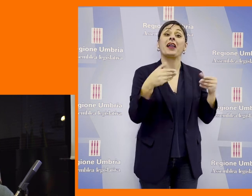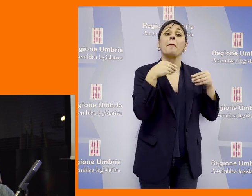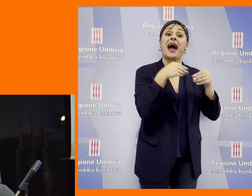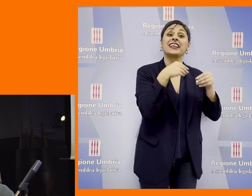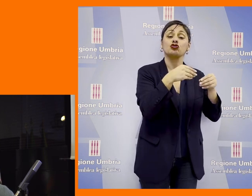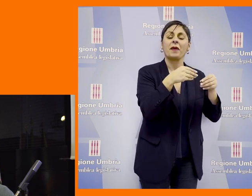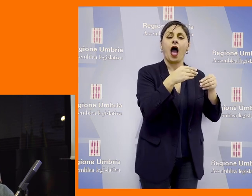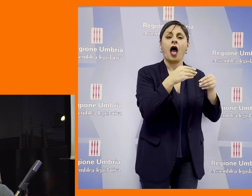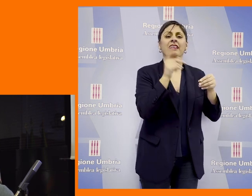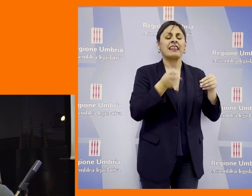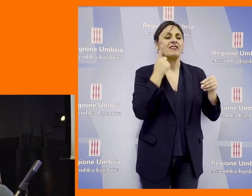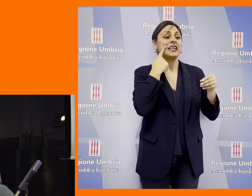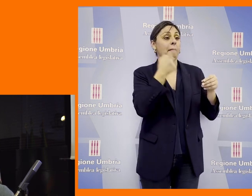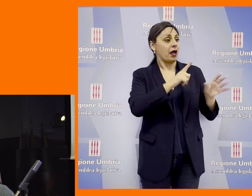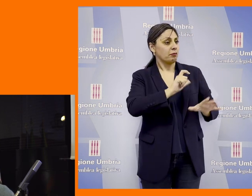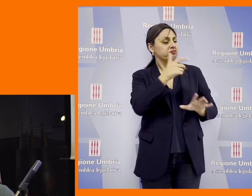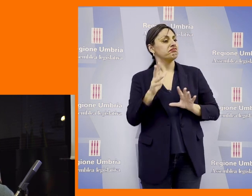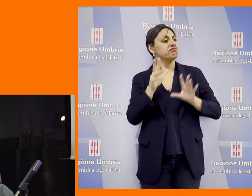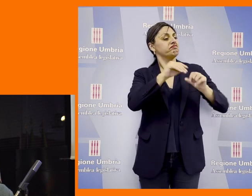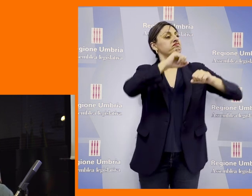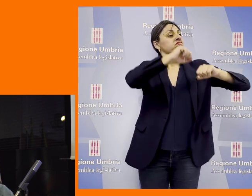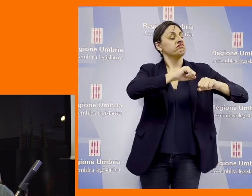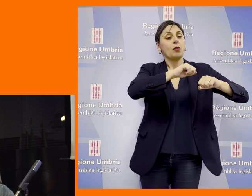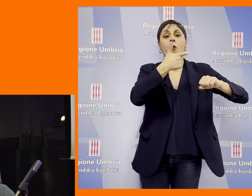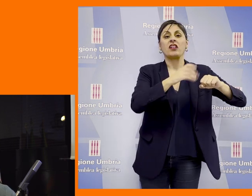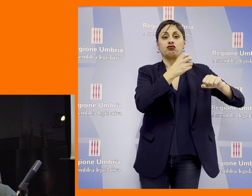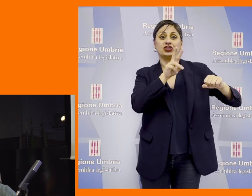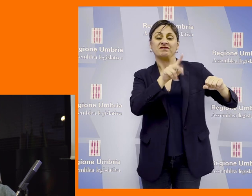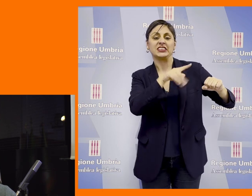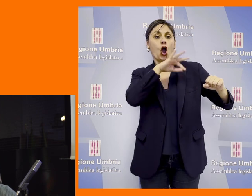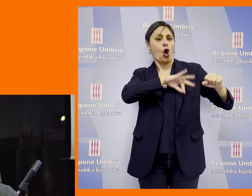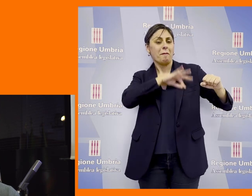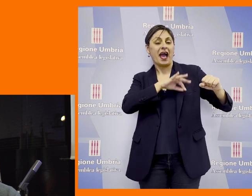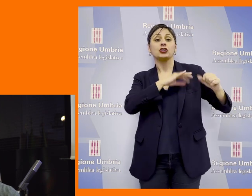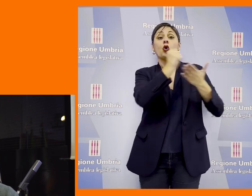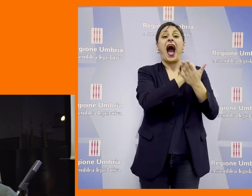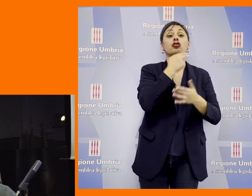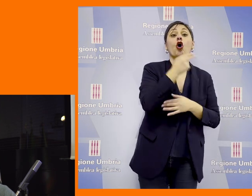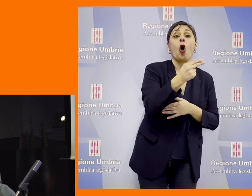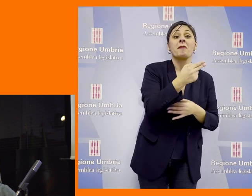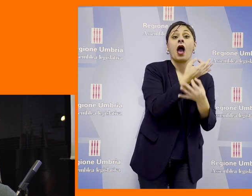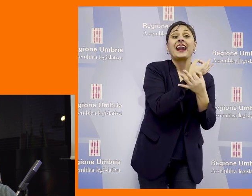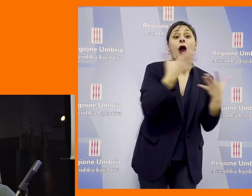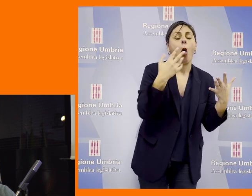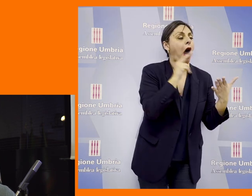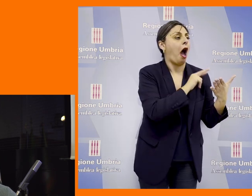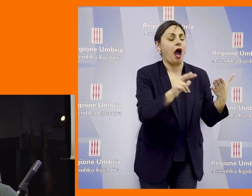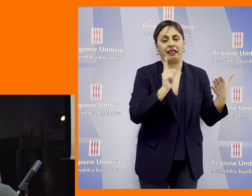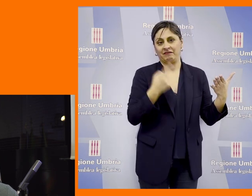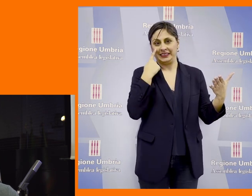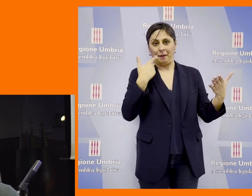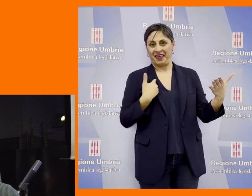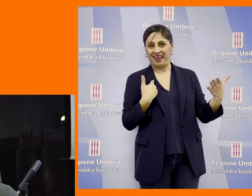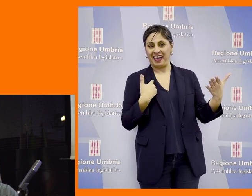pubbliche di tutti dovremmo sapere se il suo curriculum i suoi compensi l'atto di nomina sono lineari